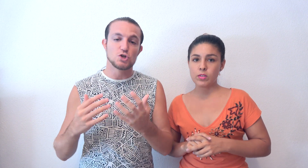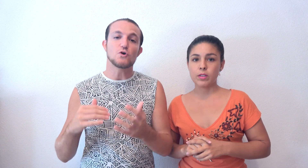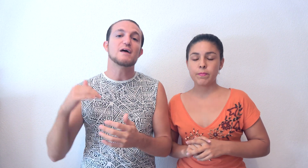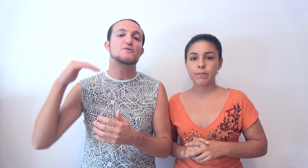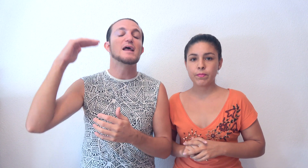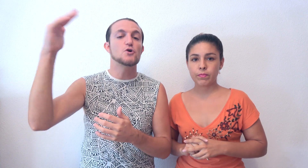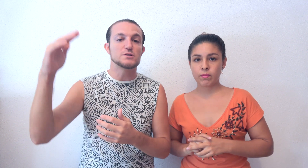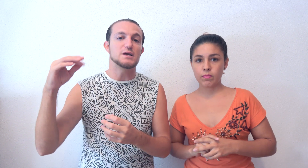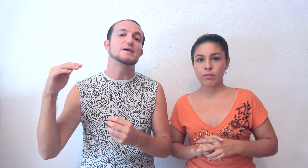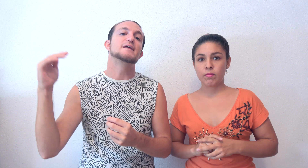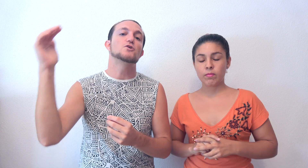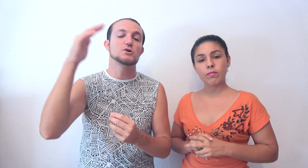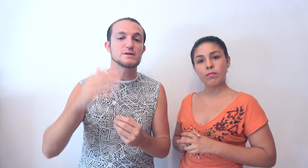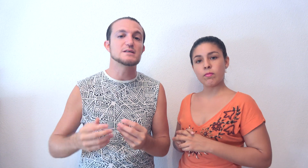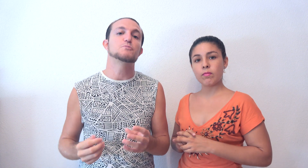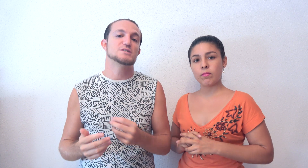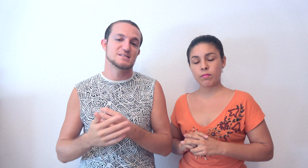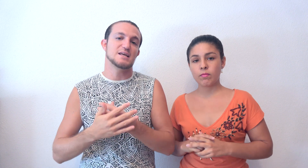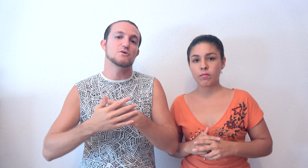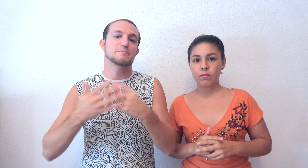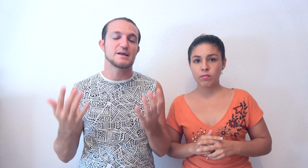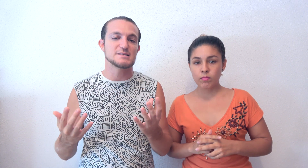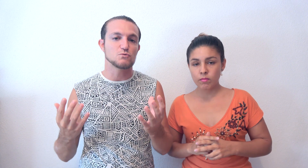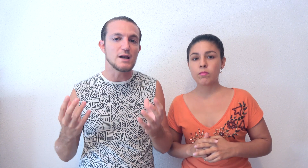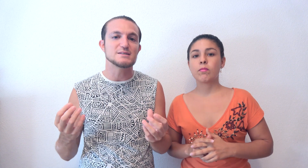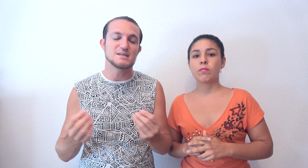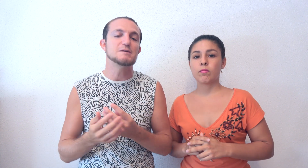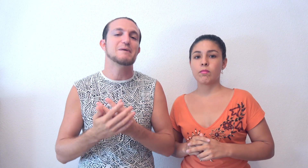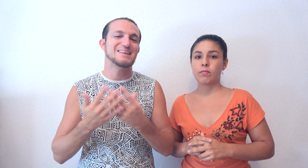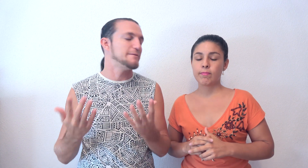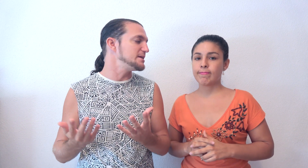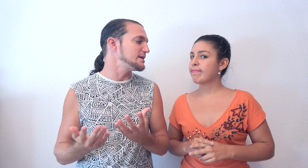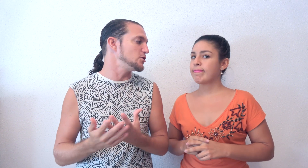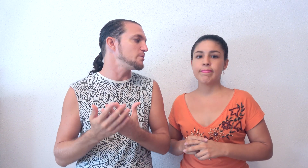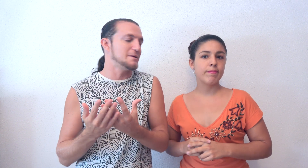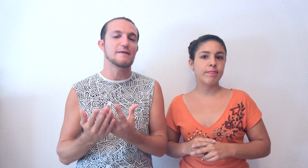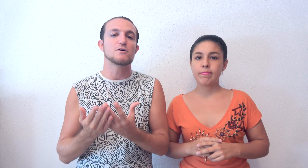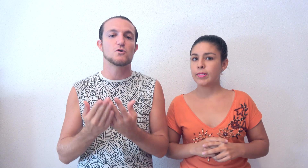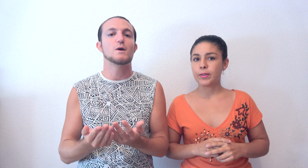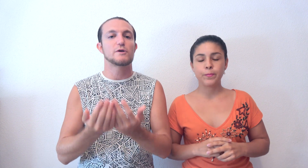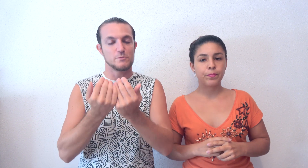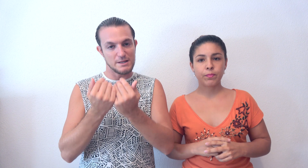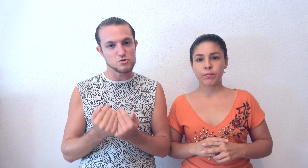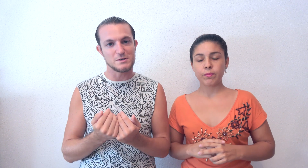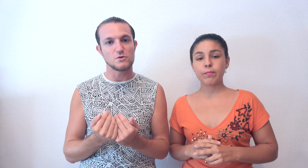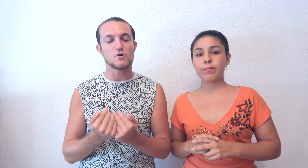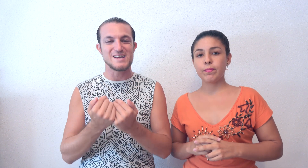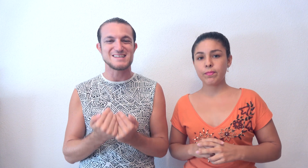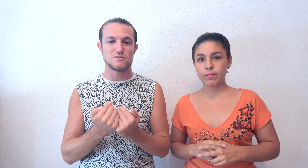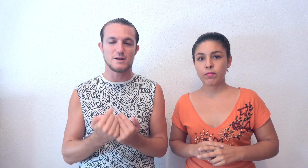Toda la zona del norte y del norte oeste pues está lleno de parques naturales y prácticamente no vive nadie, con lo cual os recomendamos sobre todo esa zona